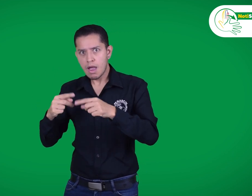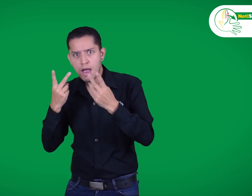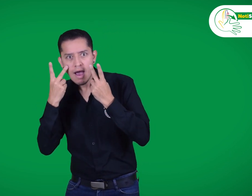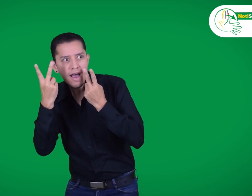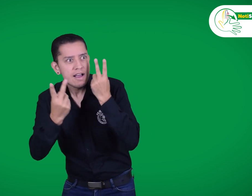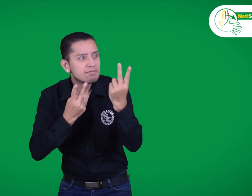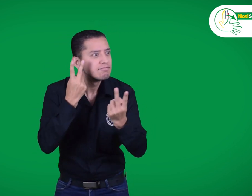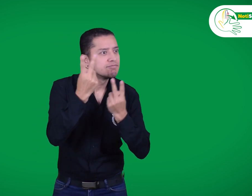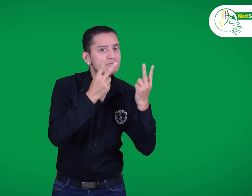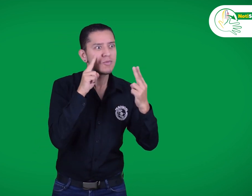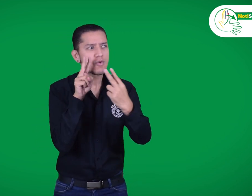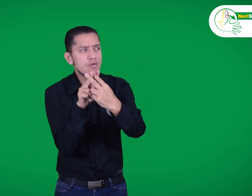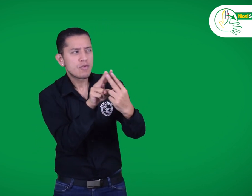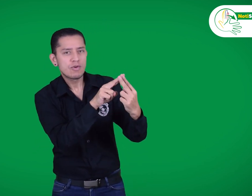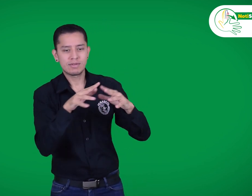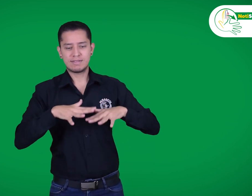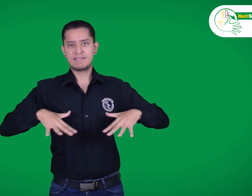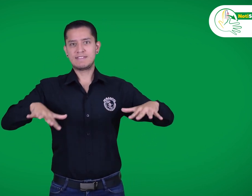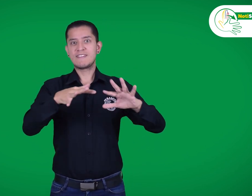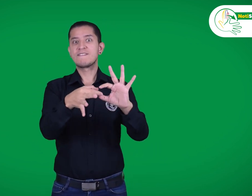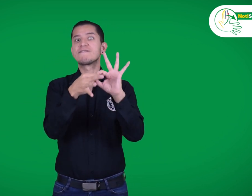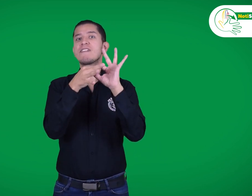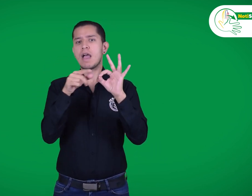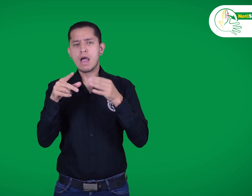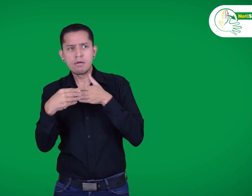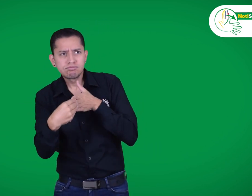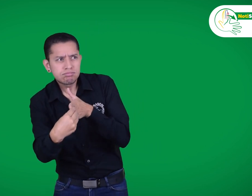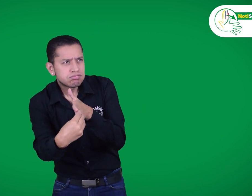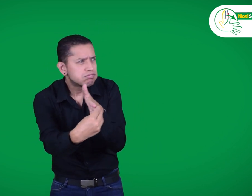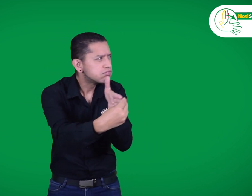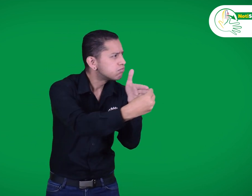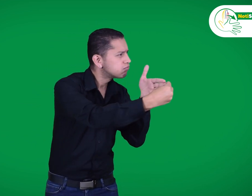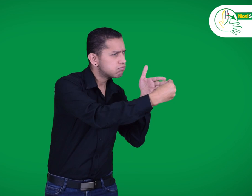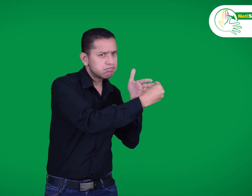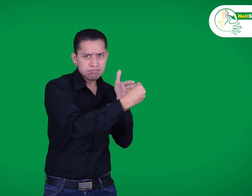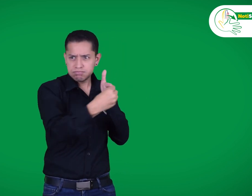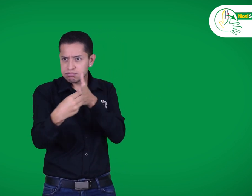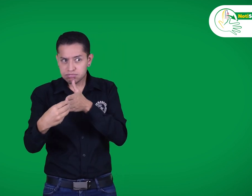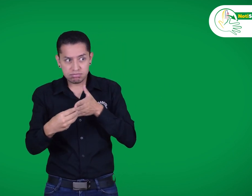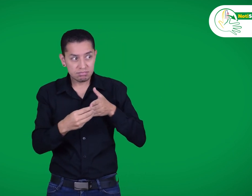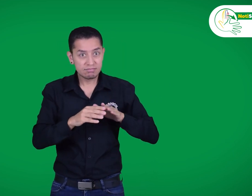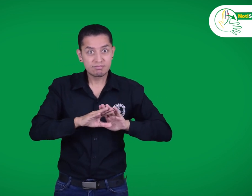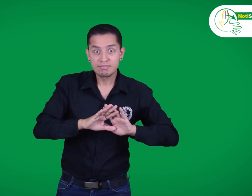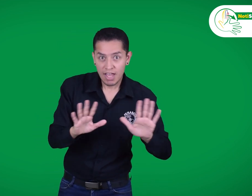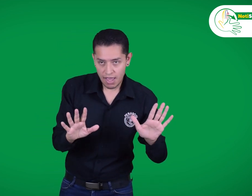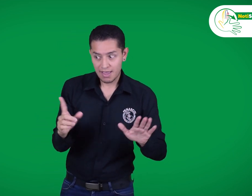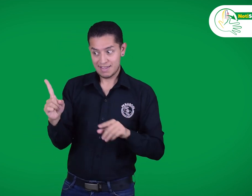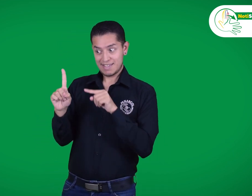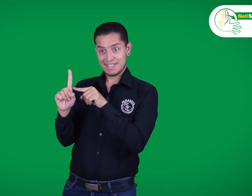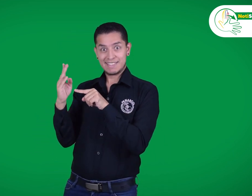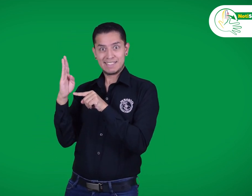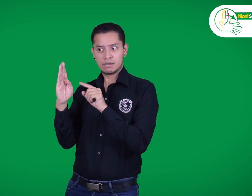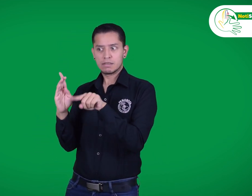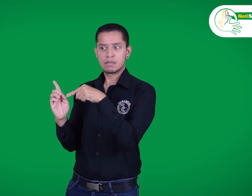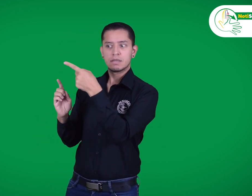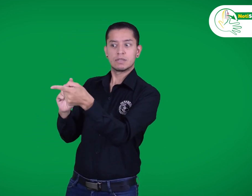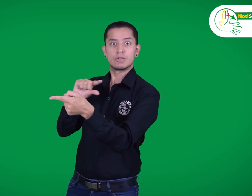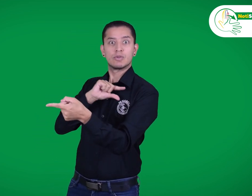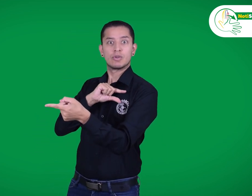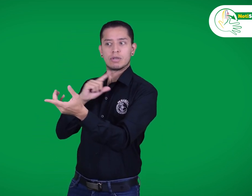Bianca estuvo de visita en las instalaciones de FENASCOL. Después de conocer todo el lugar, estuvimos compartiendo con ella y